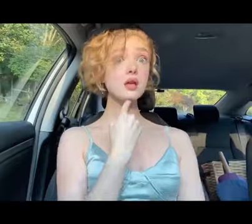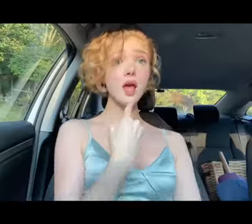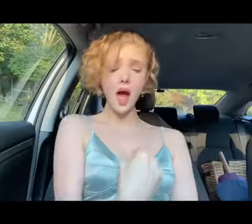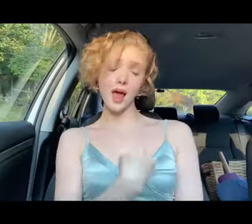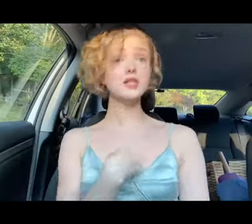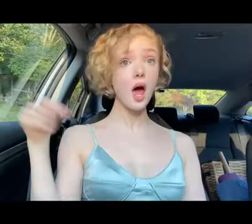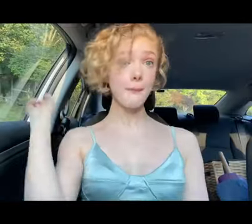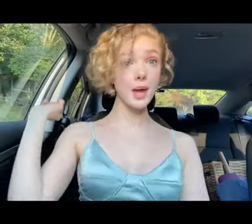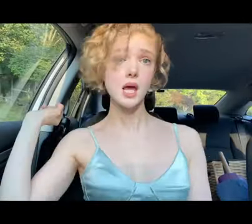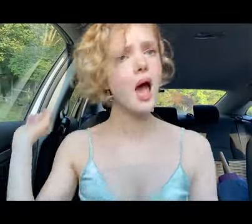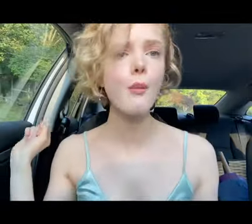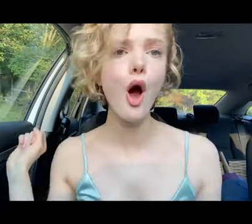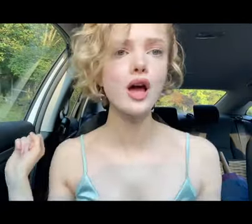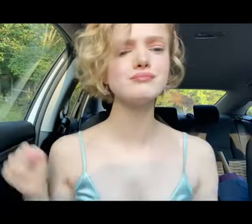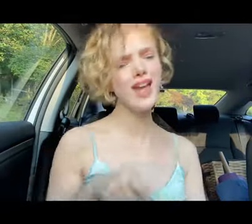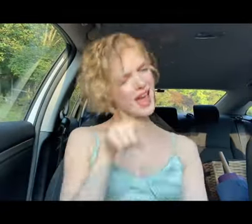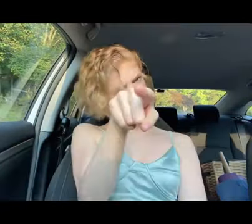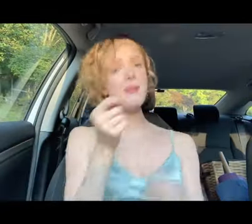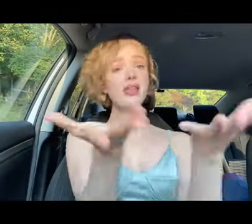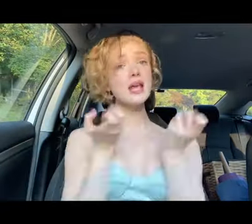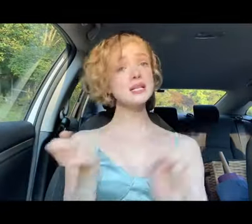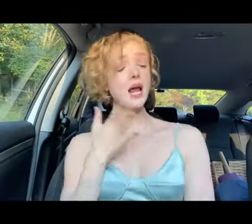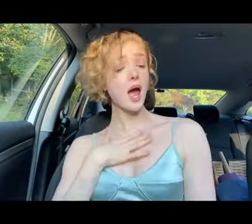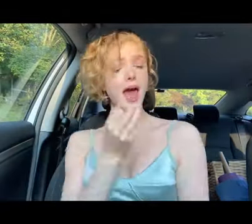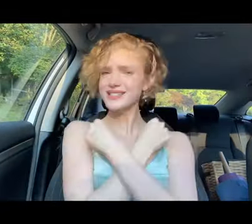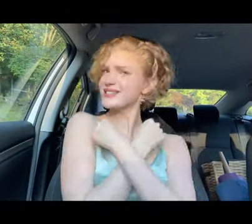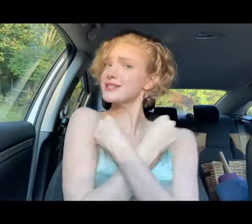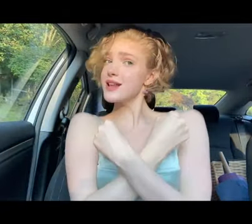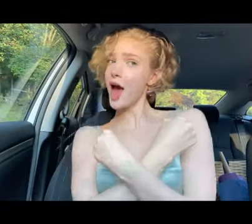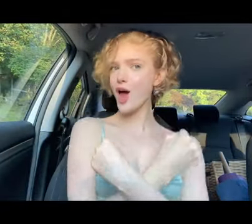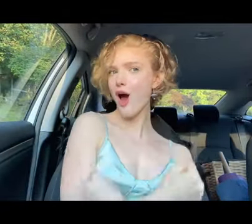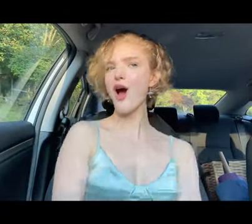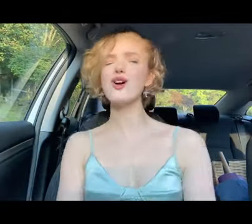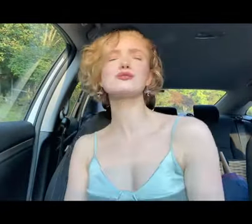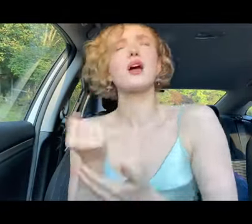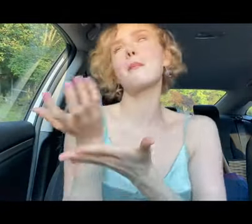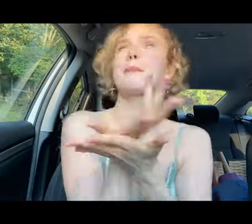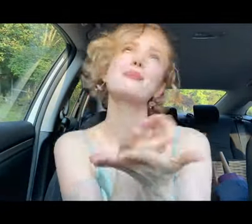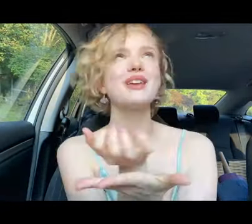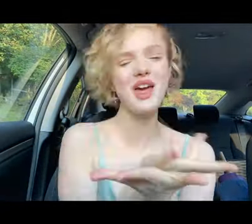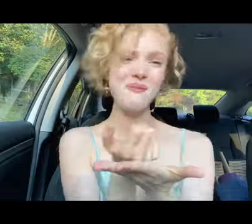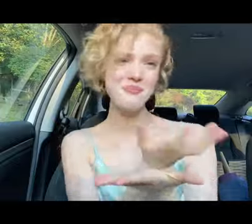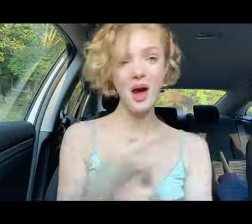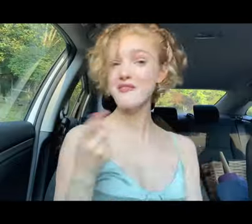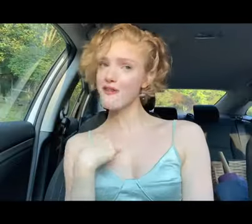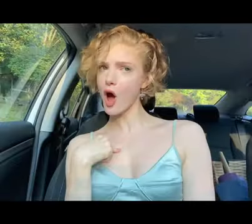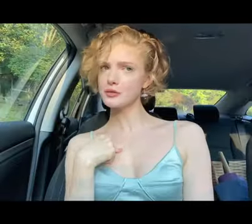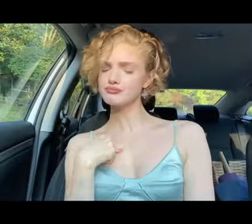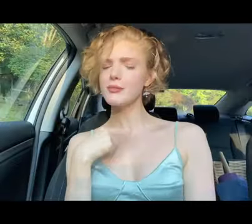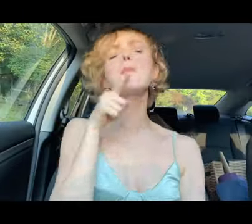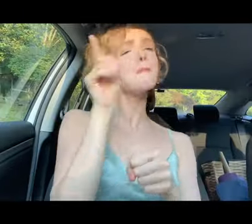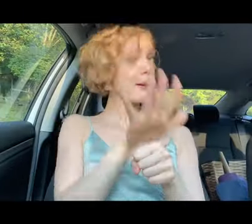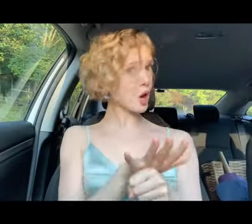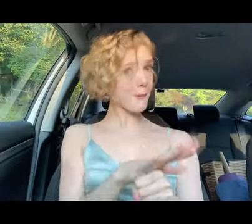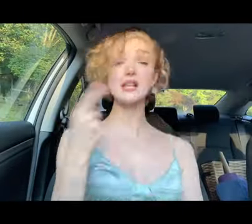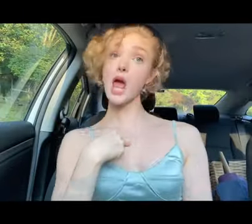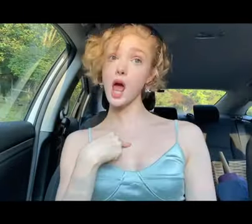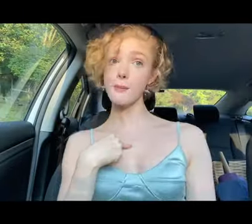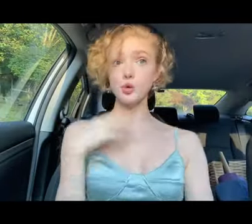Y eres de mi amor, y me dice que eres sincero Me pide por favor, me promete el